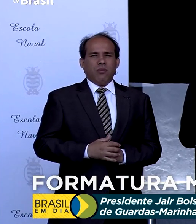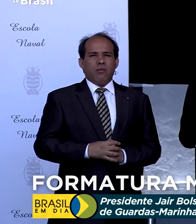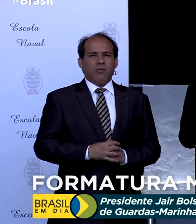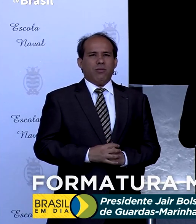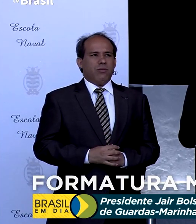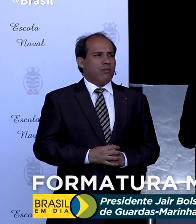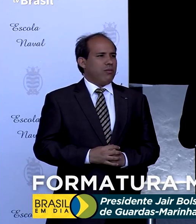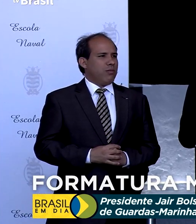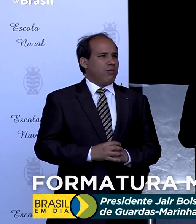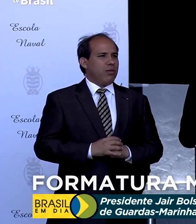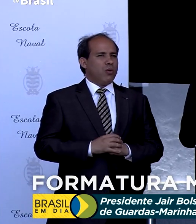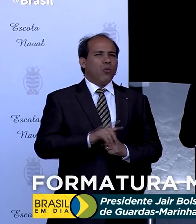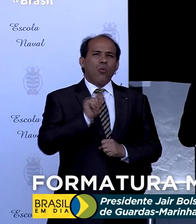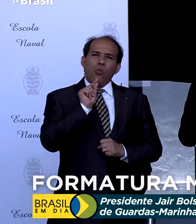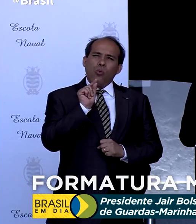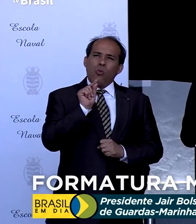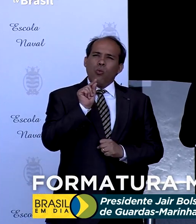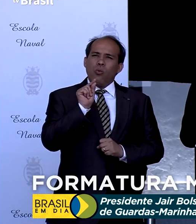Esperança,